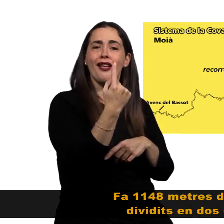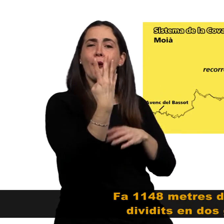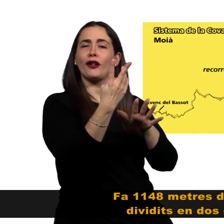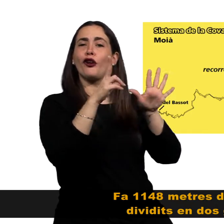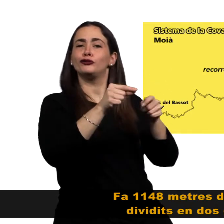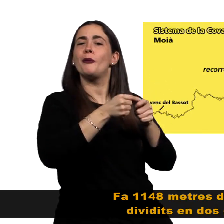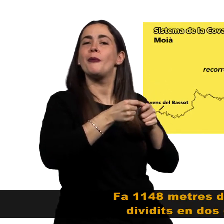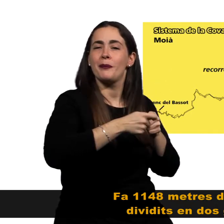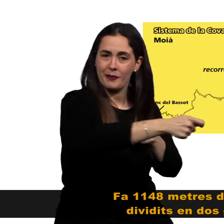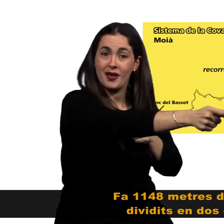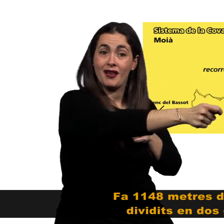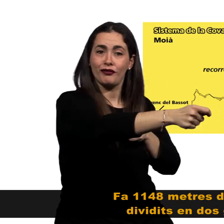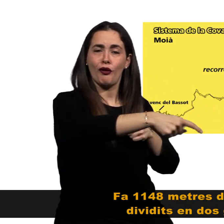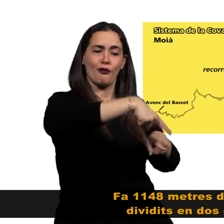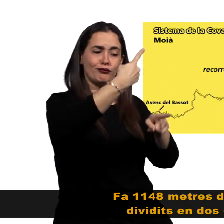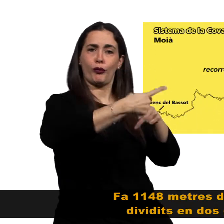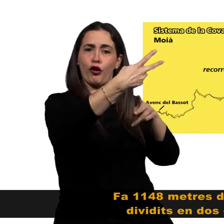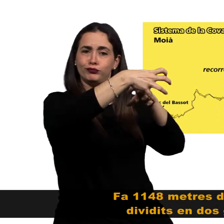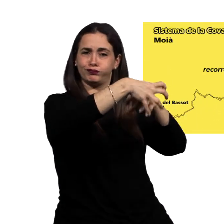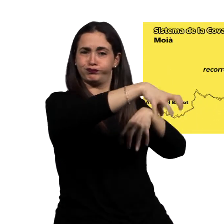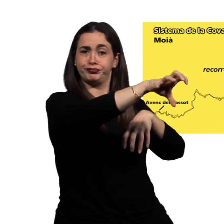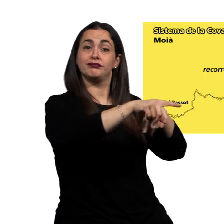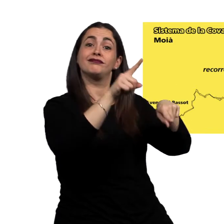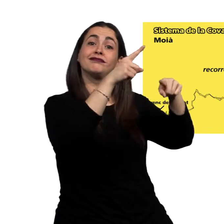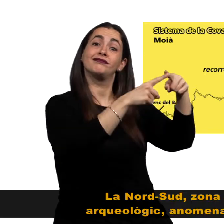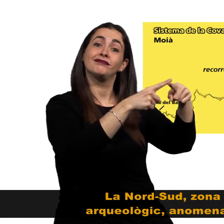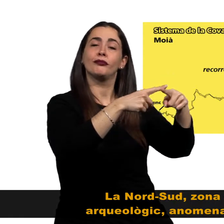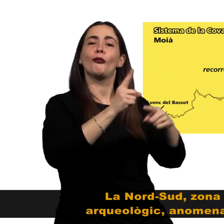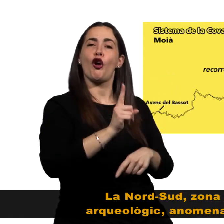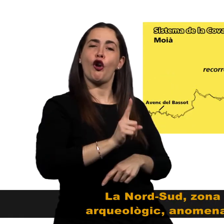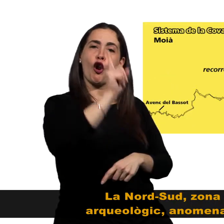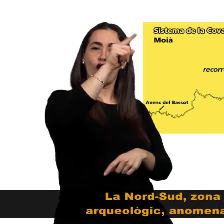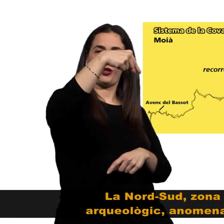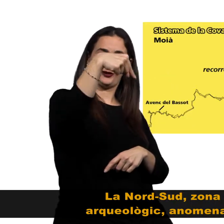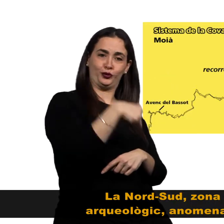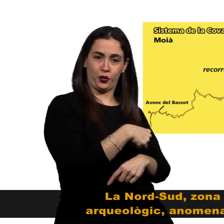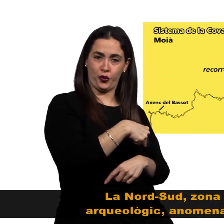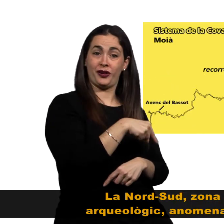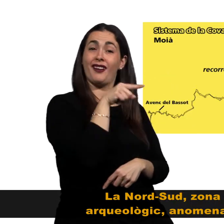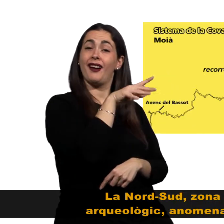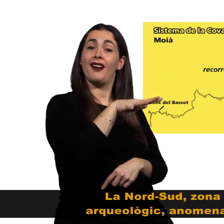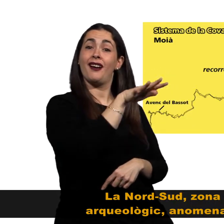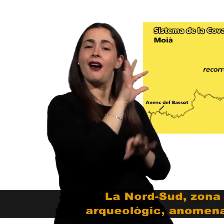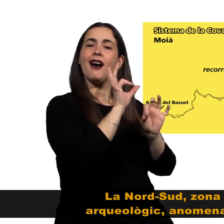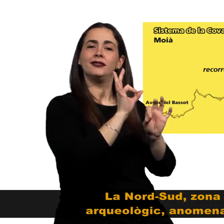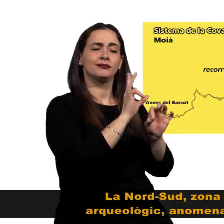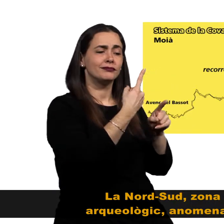Fa 1.148 metres de longitud, dividits en dos galeries, la nord-sud, zona de